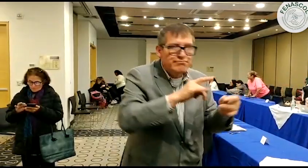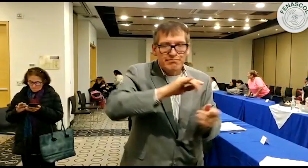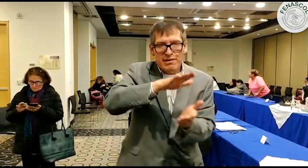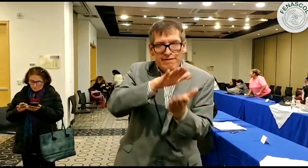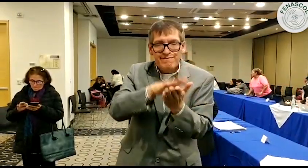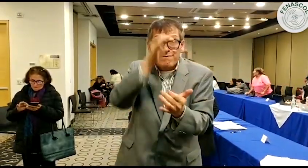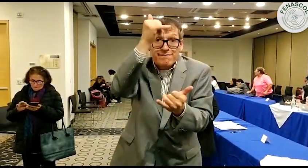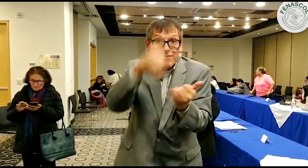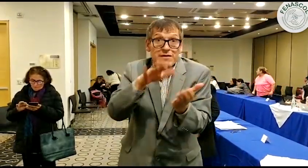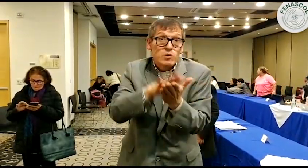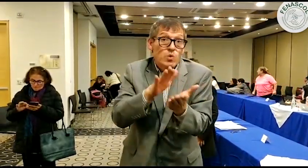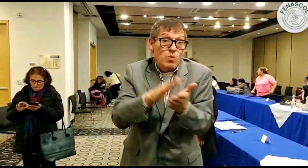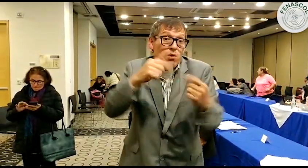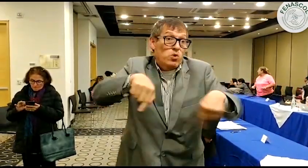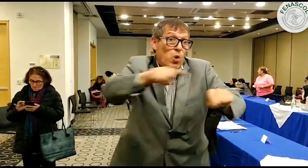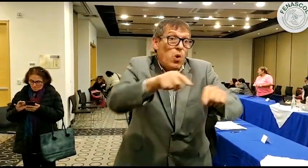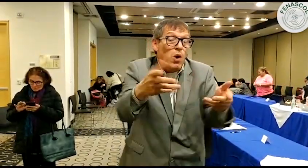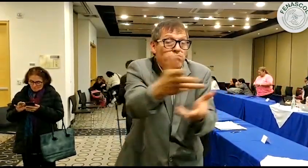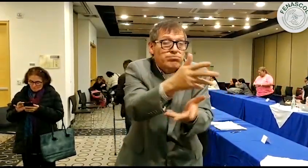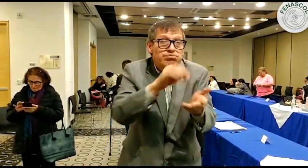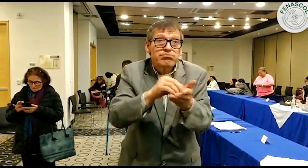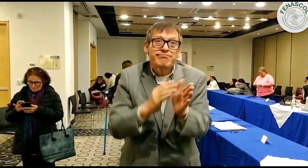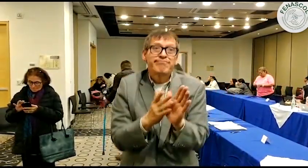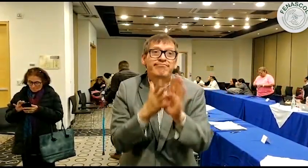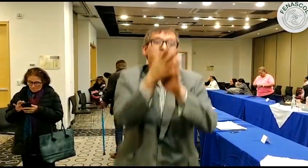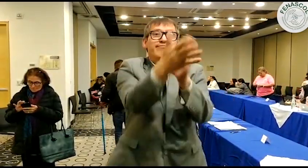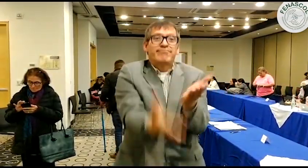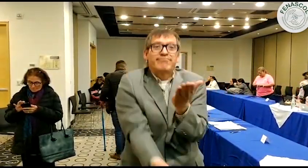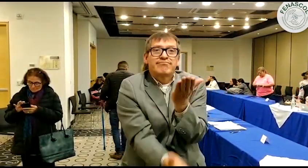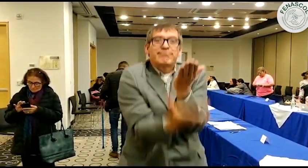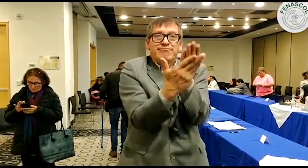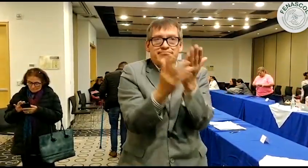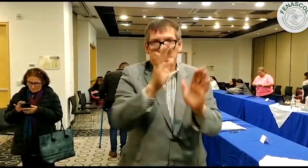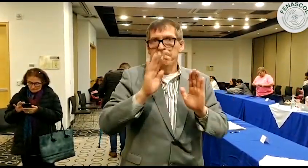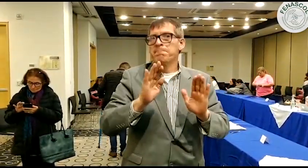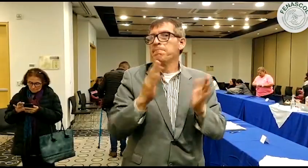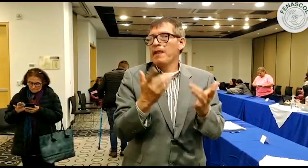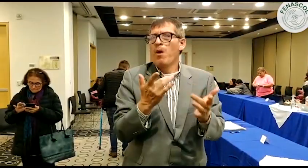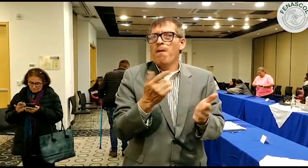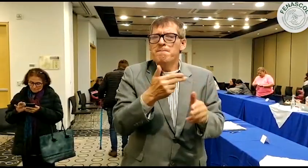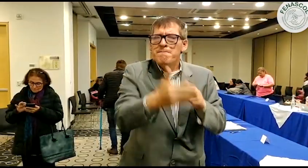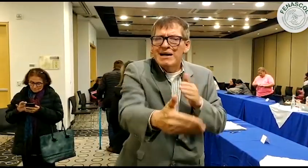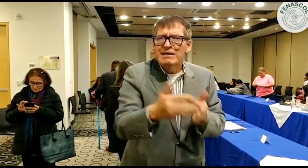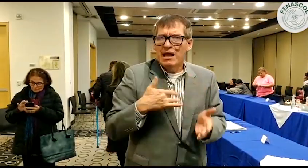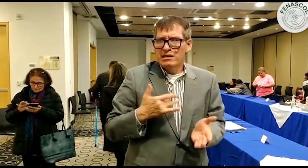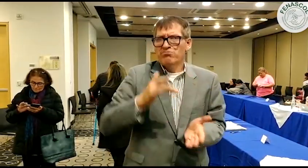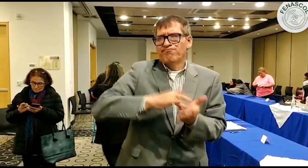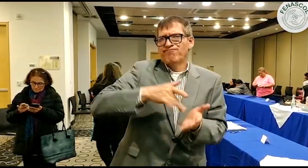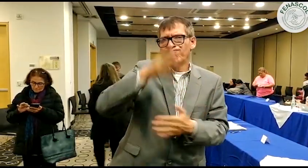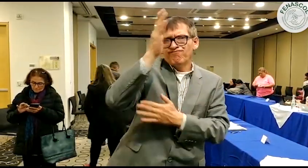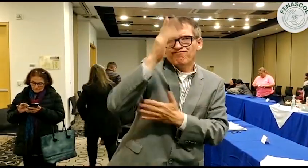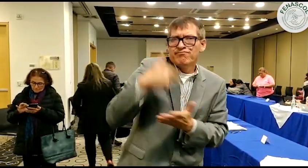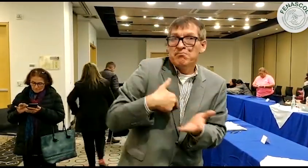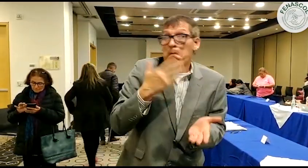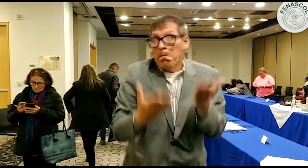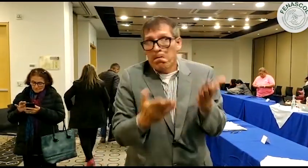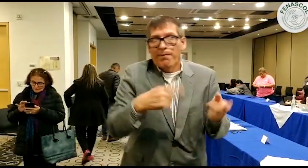poder participar y aportar a la construcción de este documento. Más adelante estaré dando unos aportes